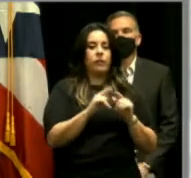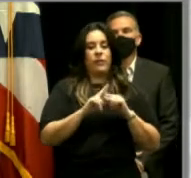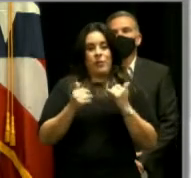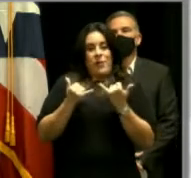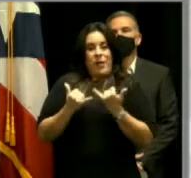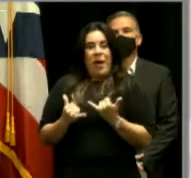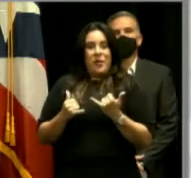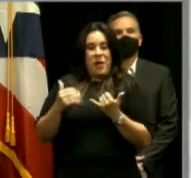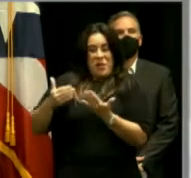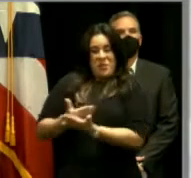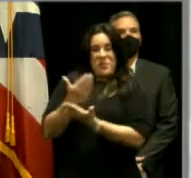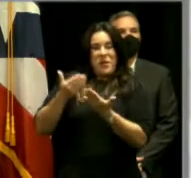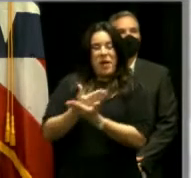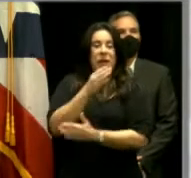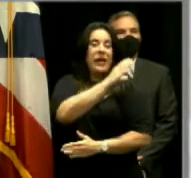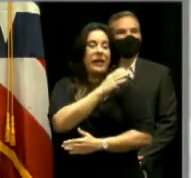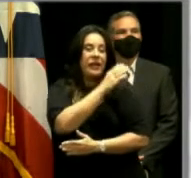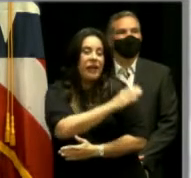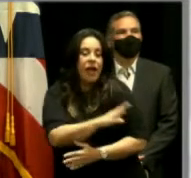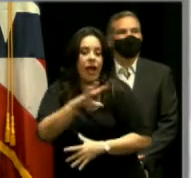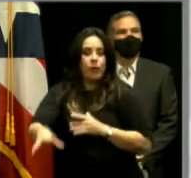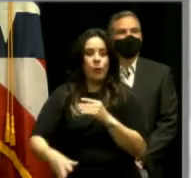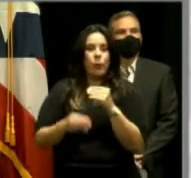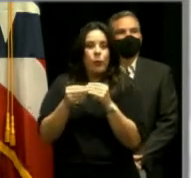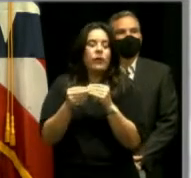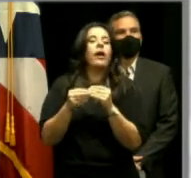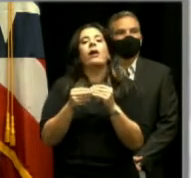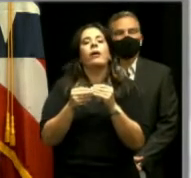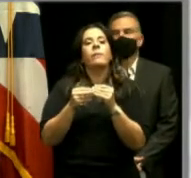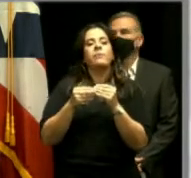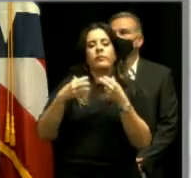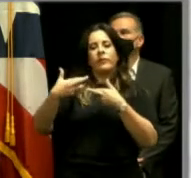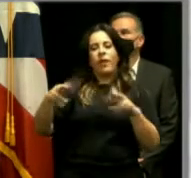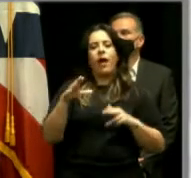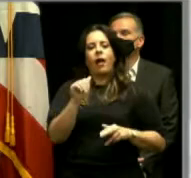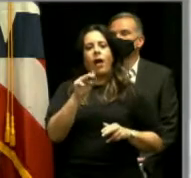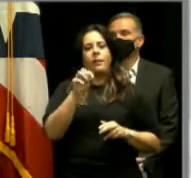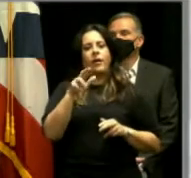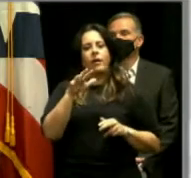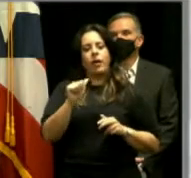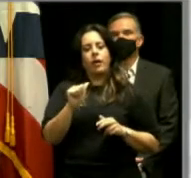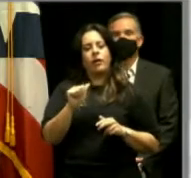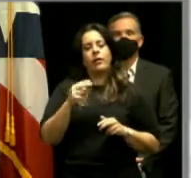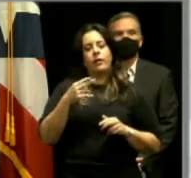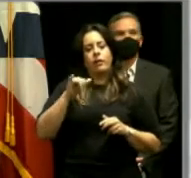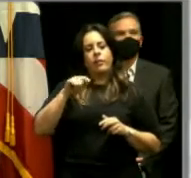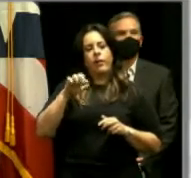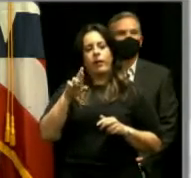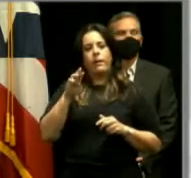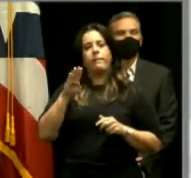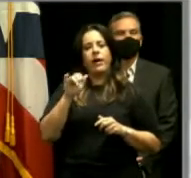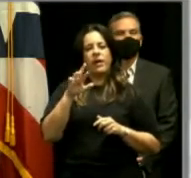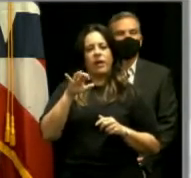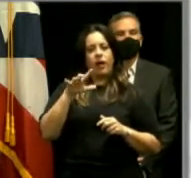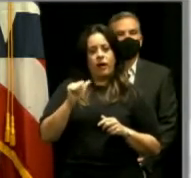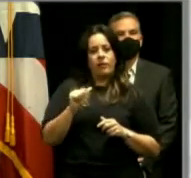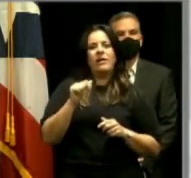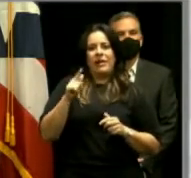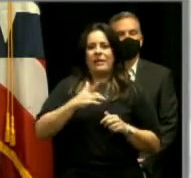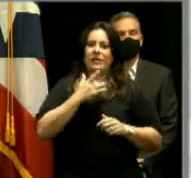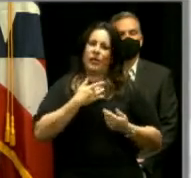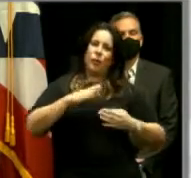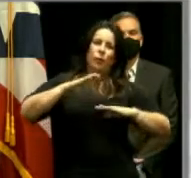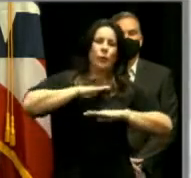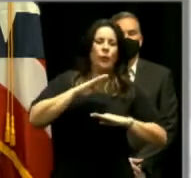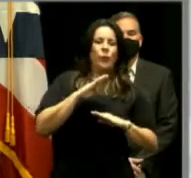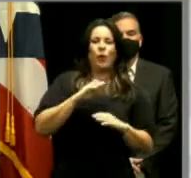nueva clínica incluya una cámara hiperbárica, yo creo que debe ser un motivo también de satisfacción, ya